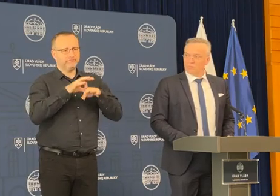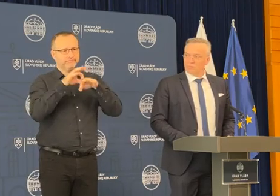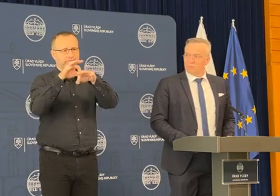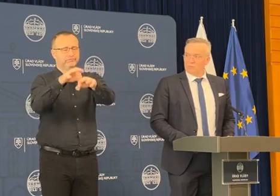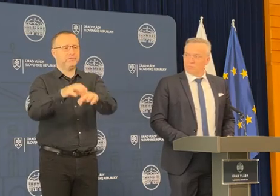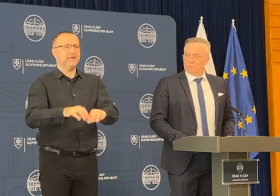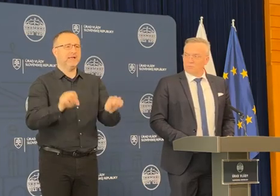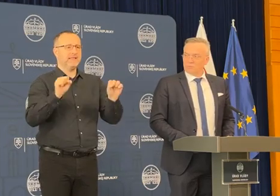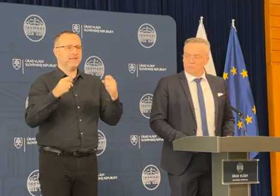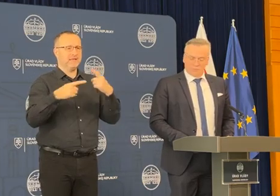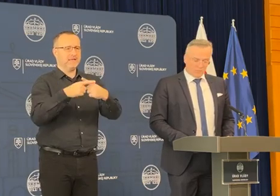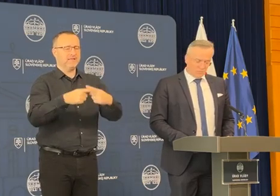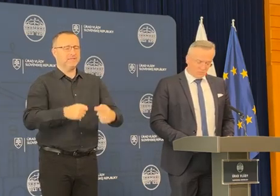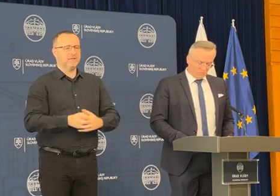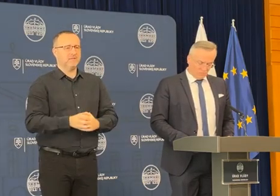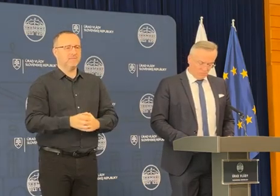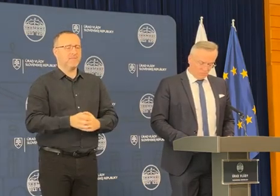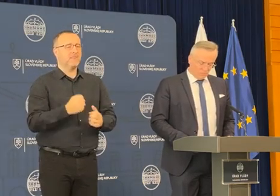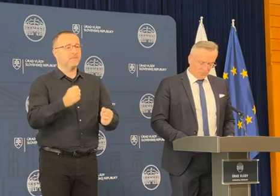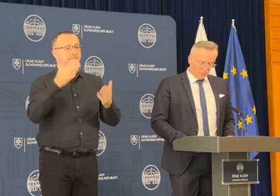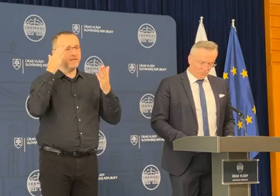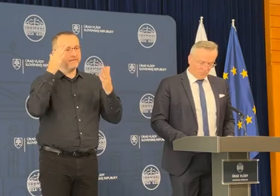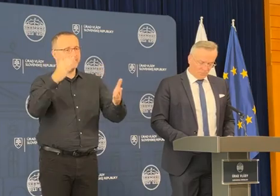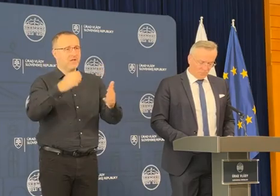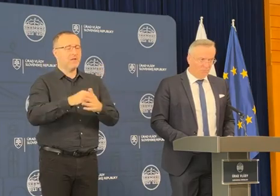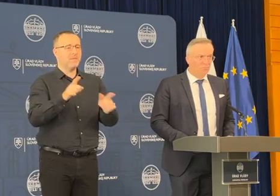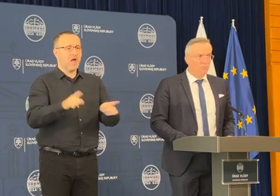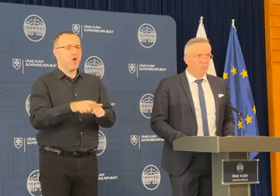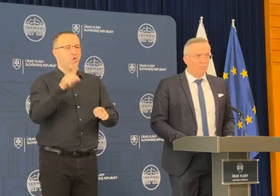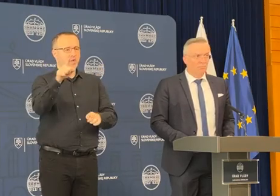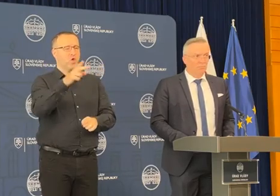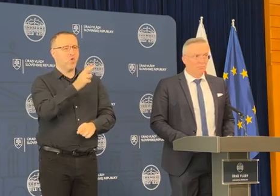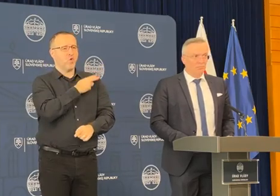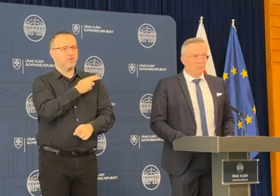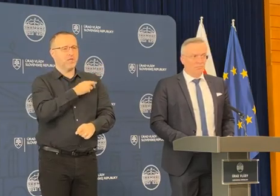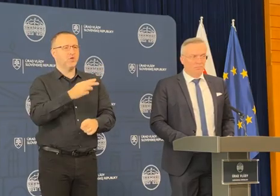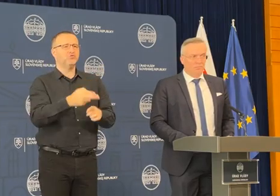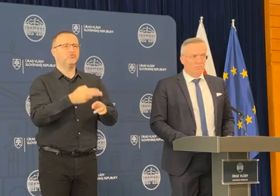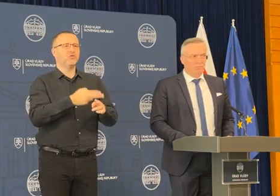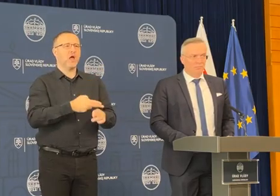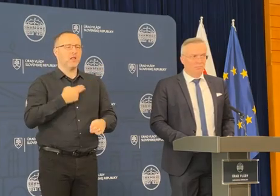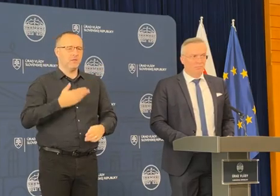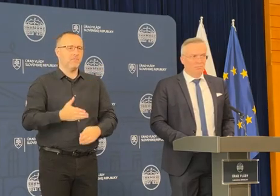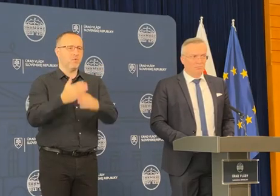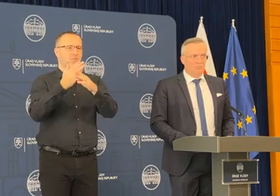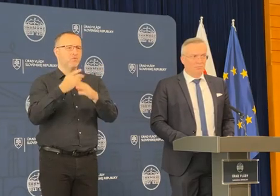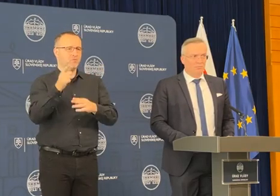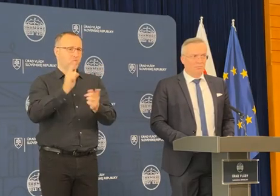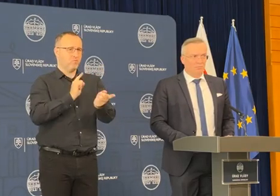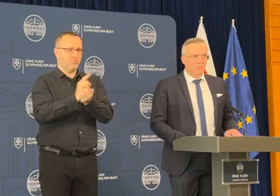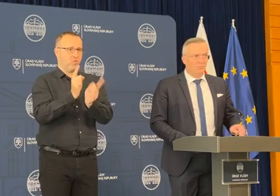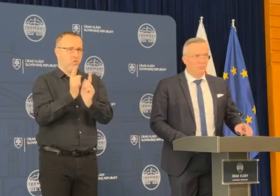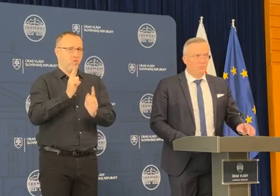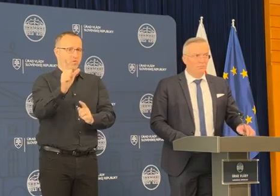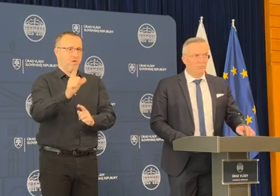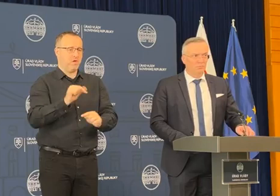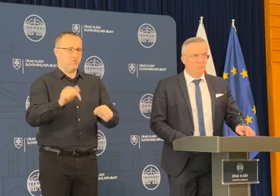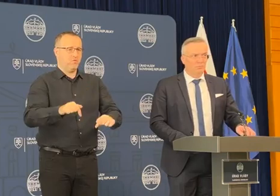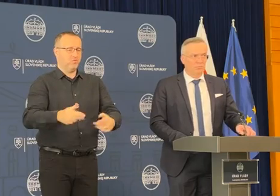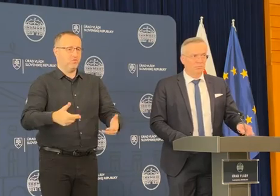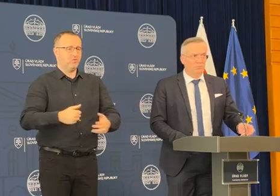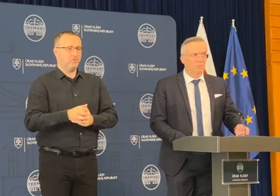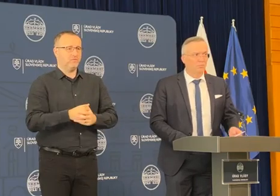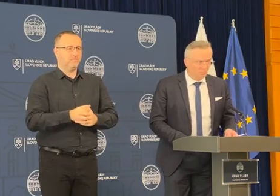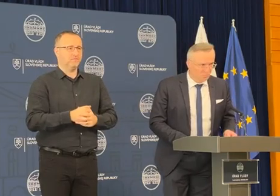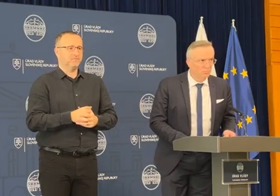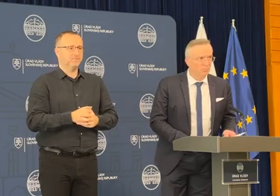energeickú krízu. Takže verím tomu, že aj oni ocenujú tento krok, veď nakoniec je to po dohode s nimi. Takémuto kroku sme pristúpili.